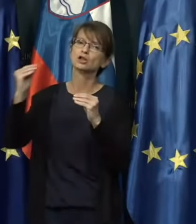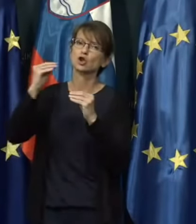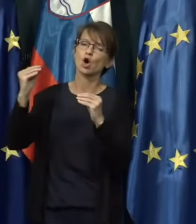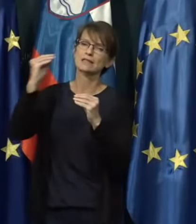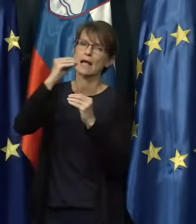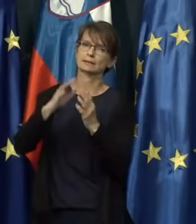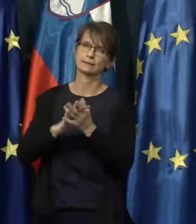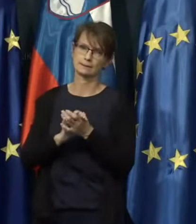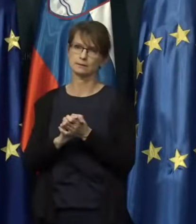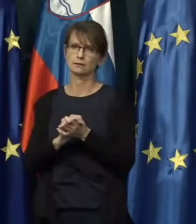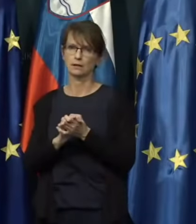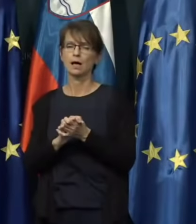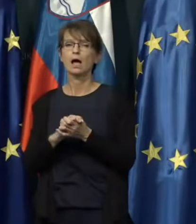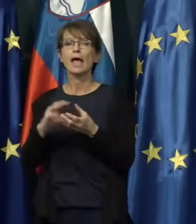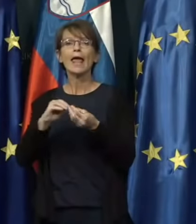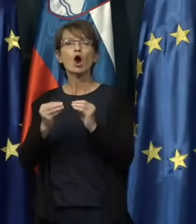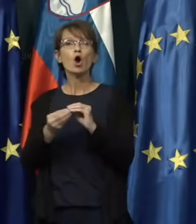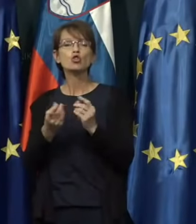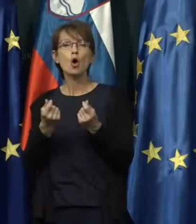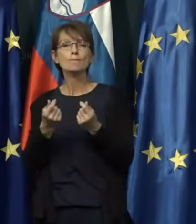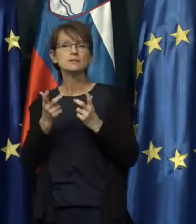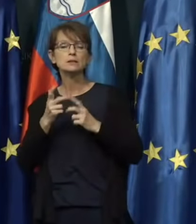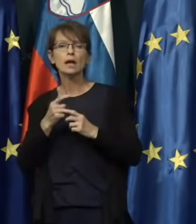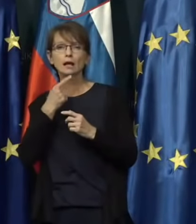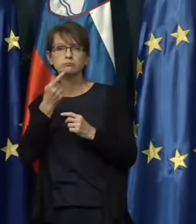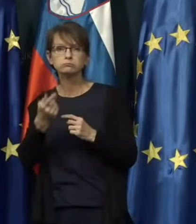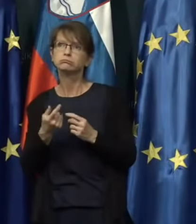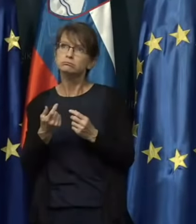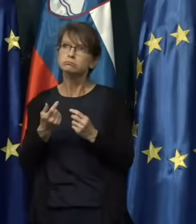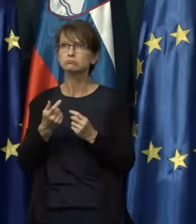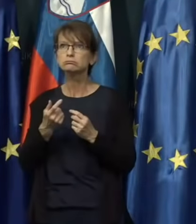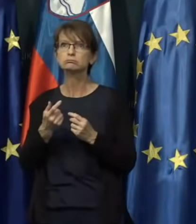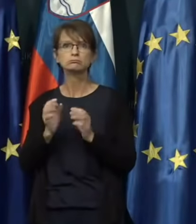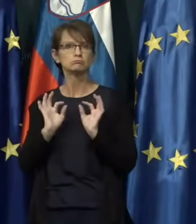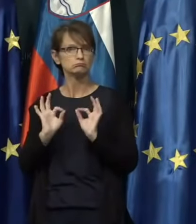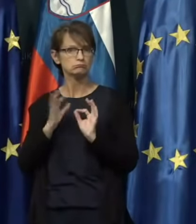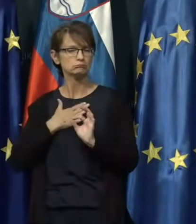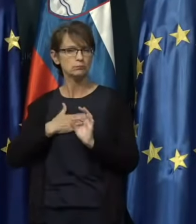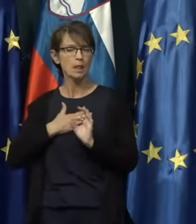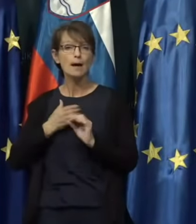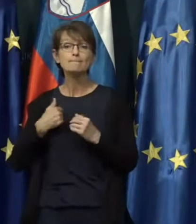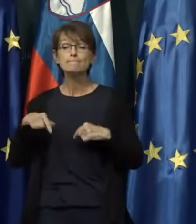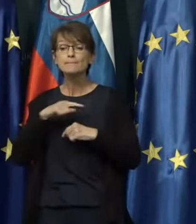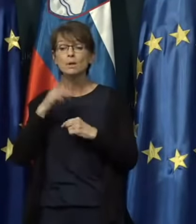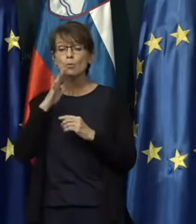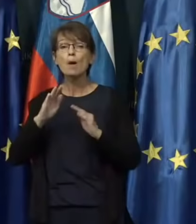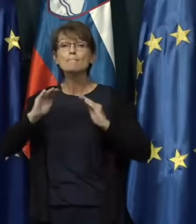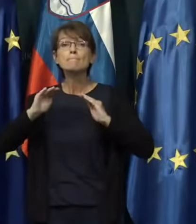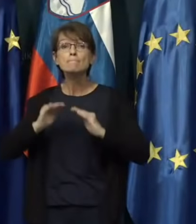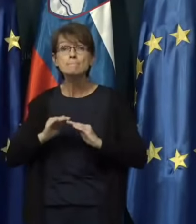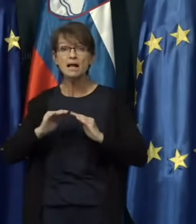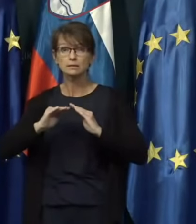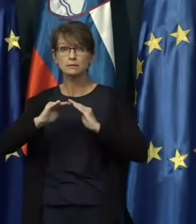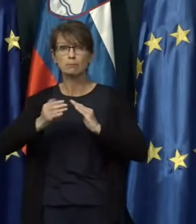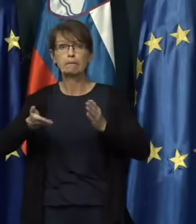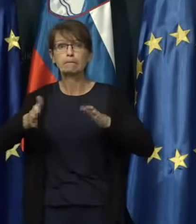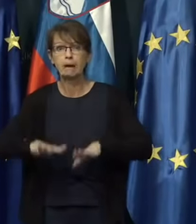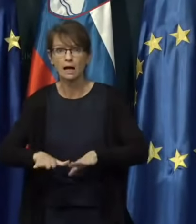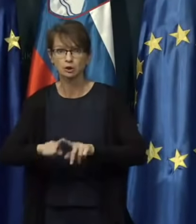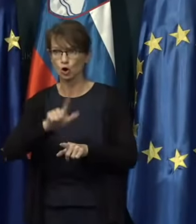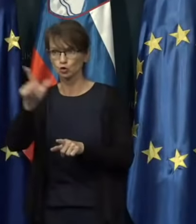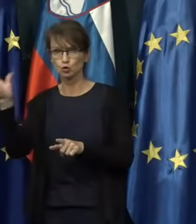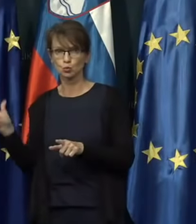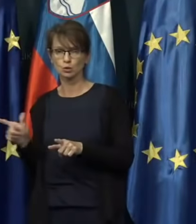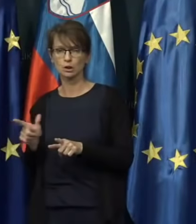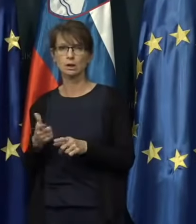relativno godne, manj bomo klecnili kot drugi in morda se bomo hitreje pobrali. In tudi v tej luči je